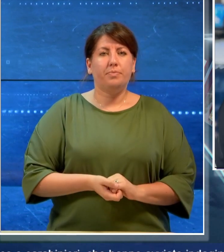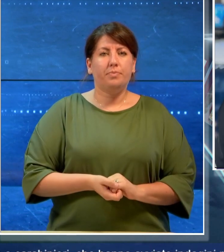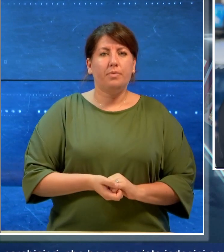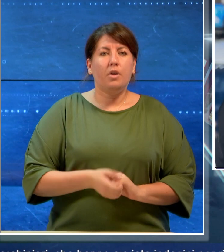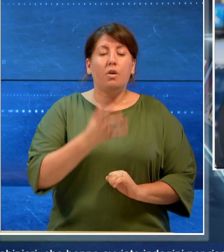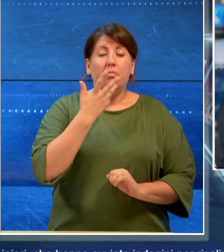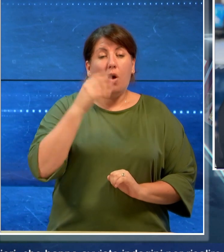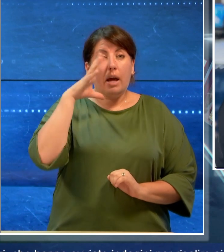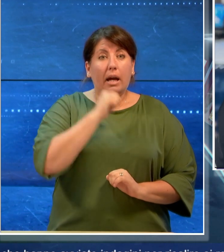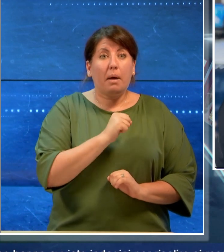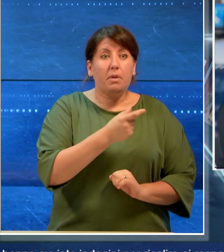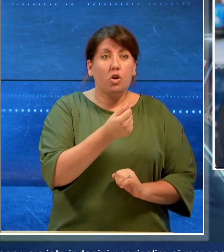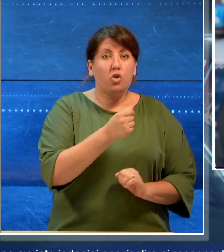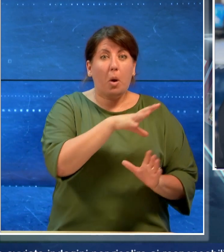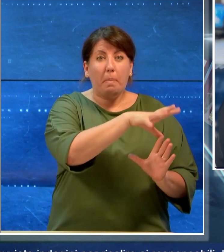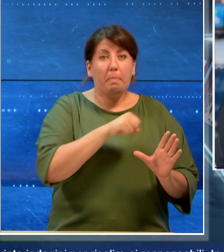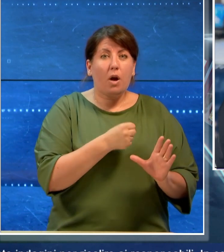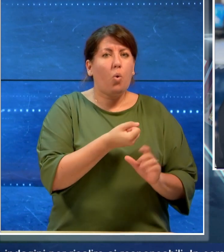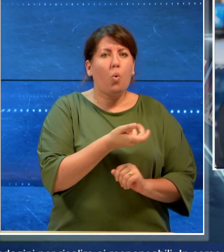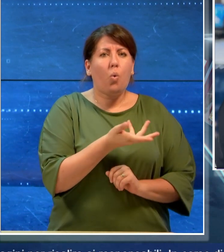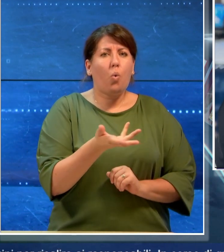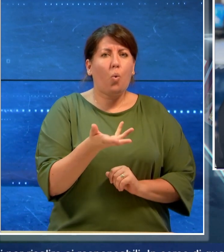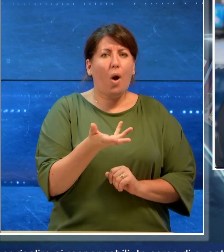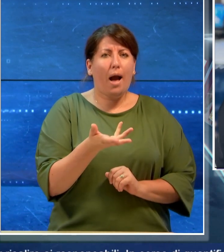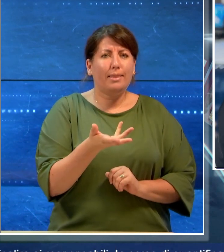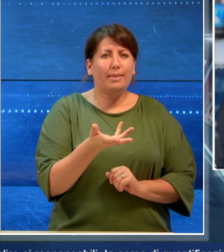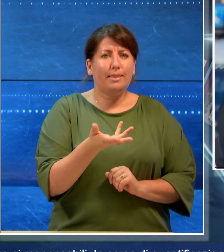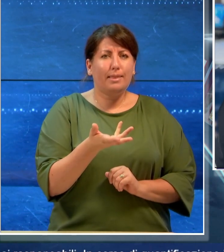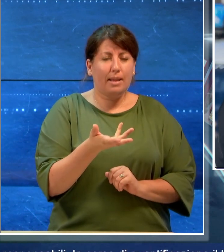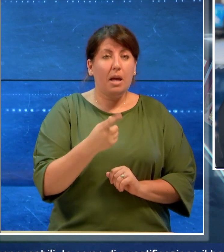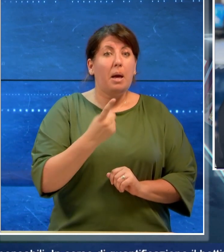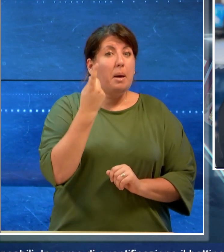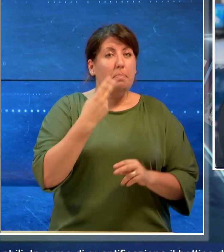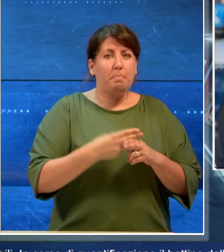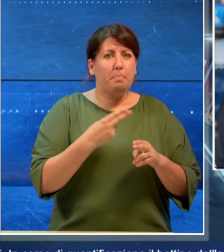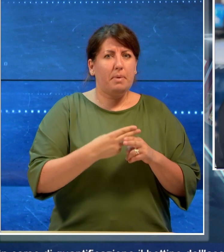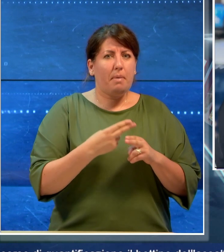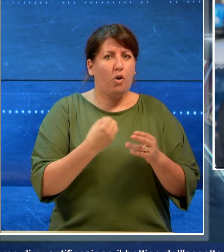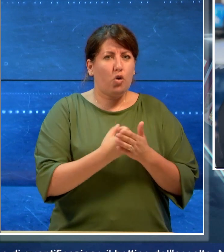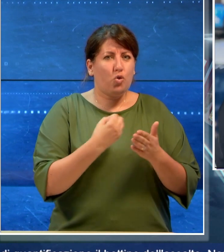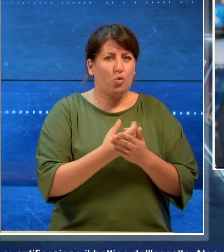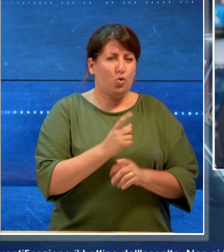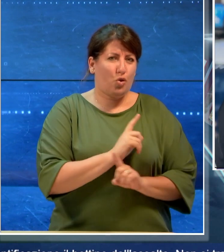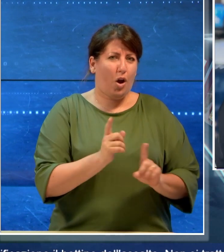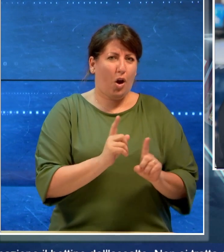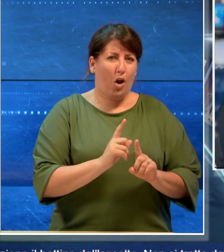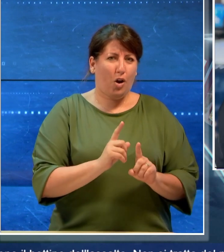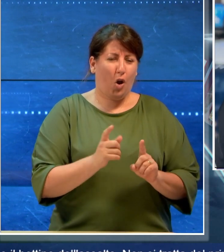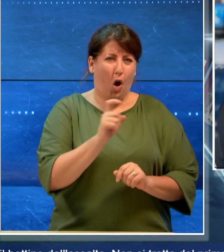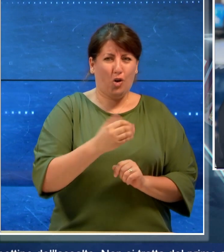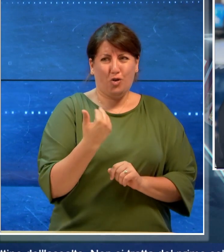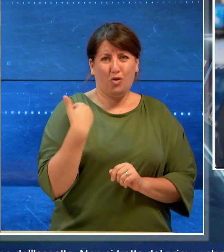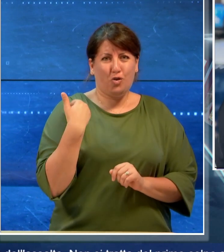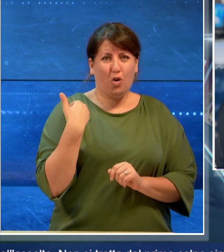quantificazione il bottino dell'assalto. Non si tratta del primo colpo simile avvenuto di recente nel barese.